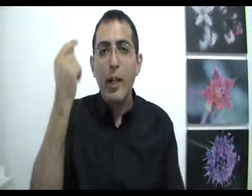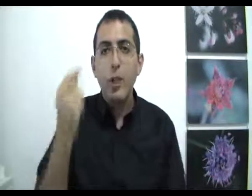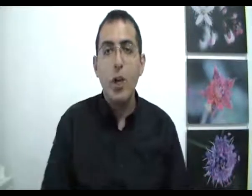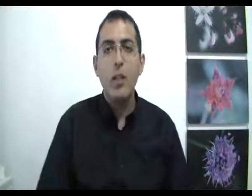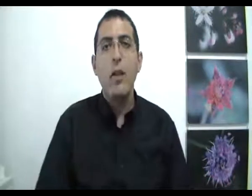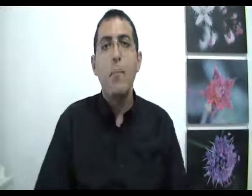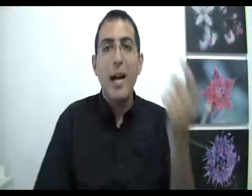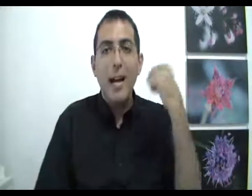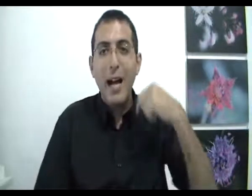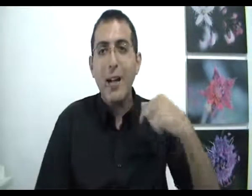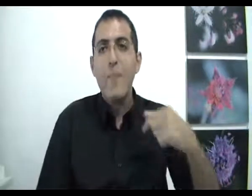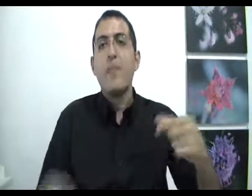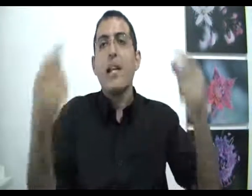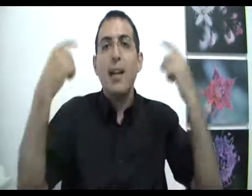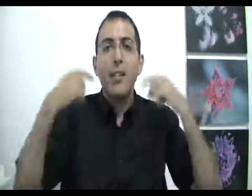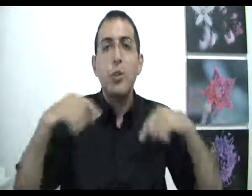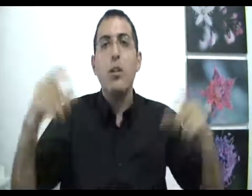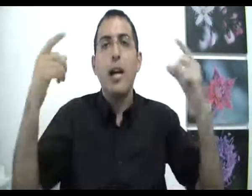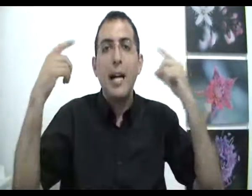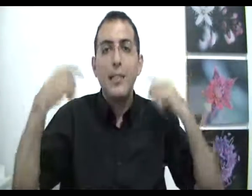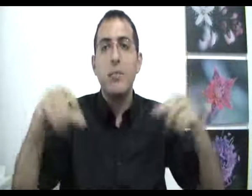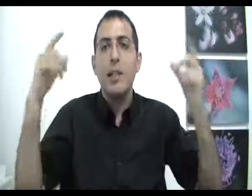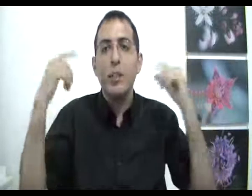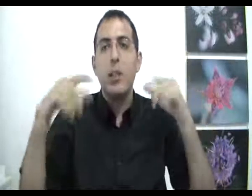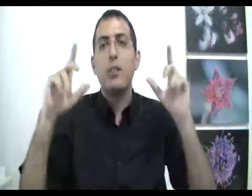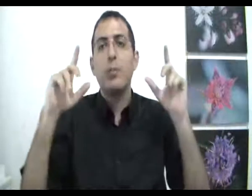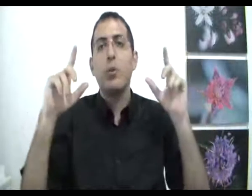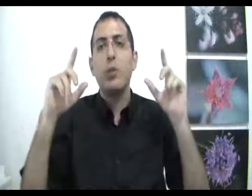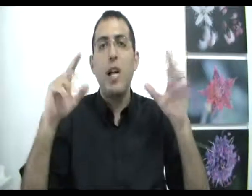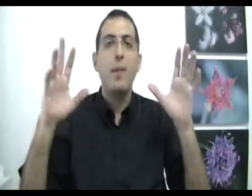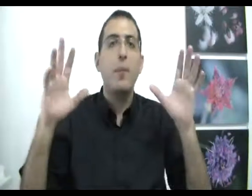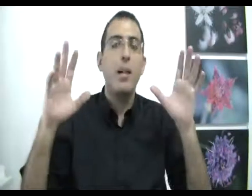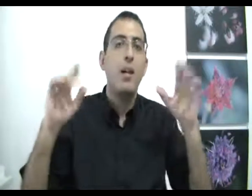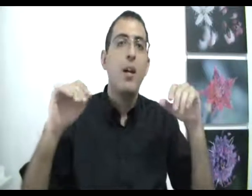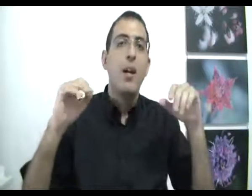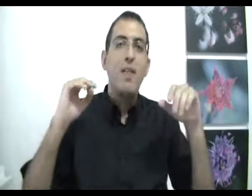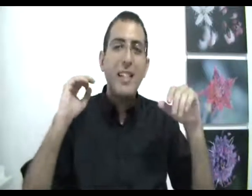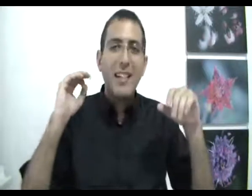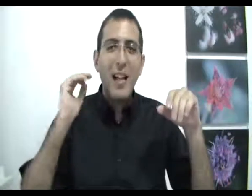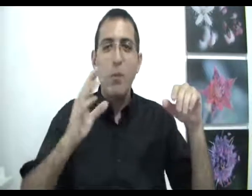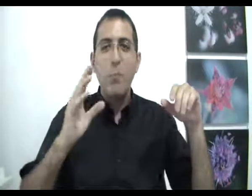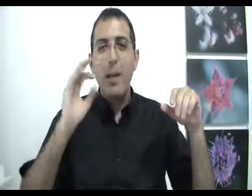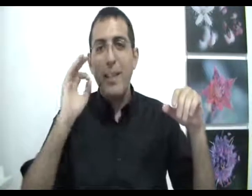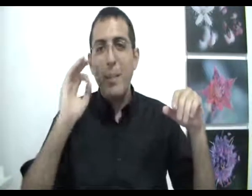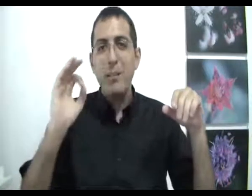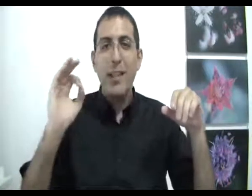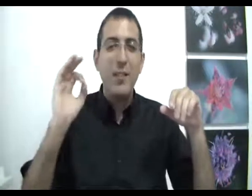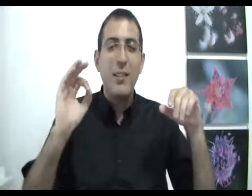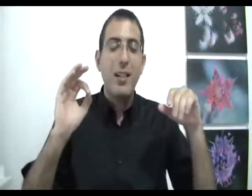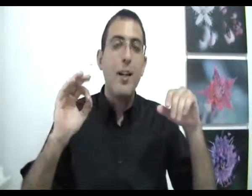הראשון בחר את הרצון העצמי של עצמו? שם אני מדבר. ואני אתן פרספקטיבה קטנה,